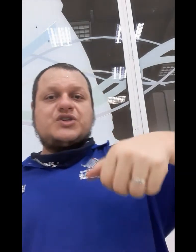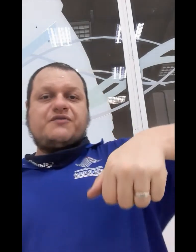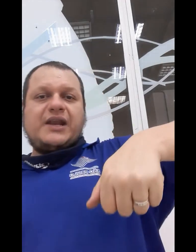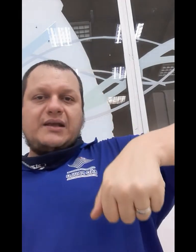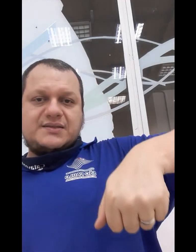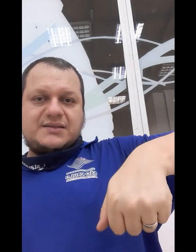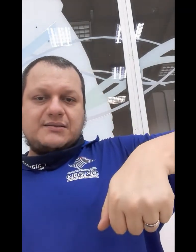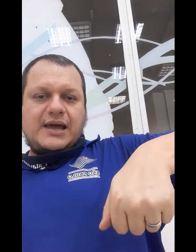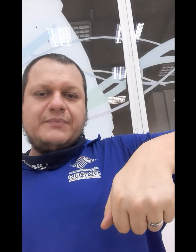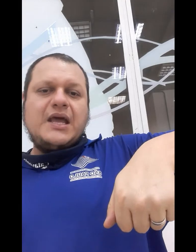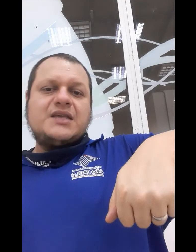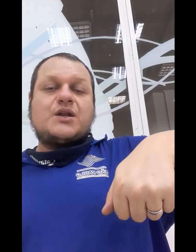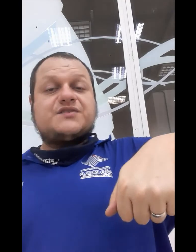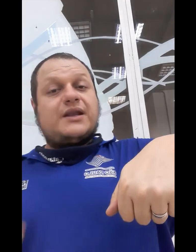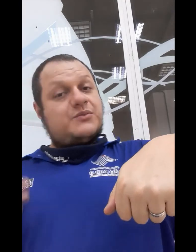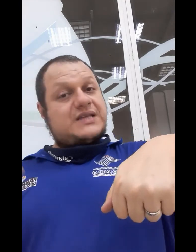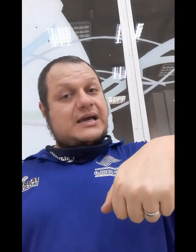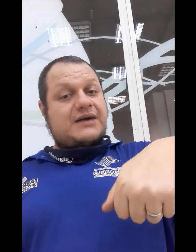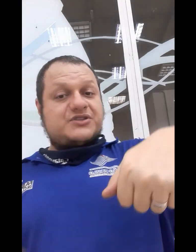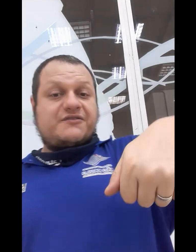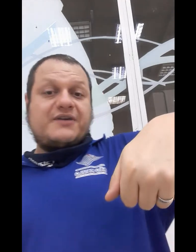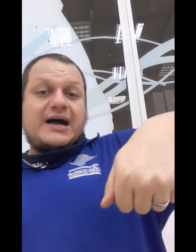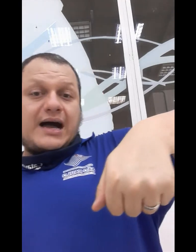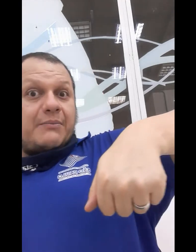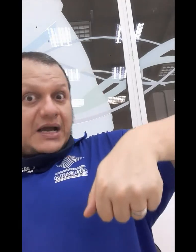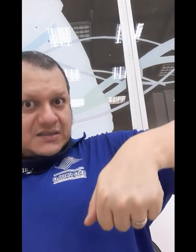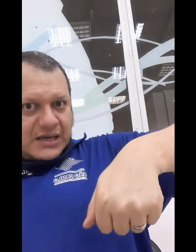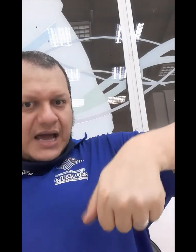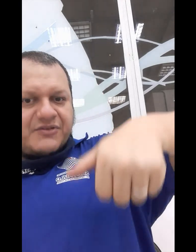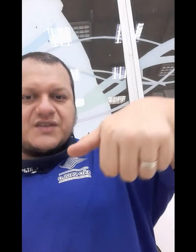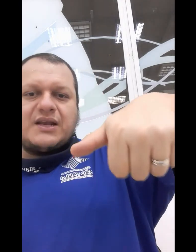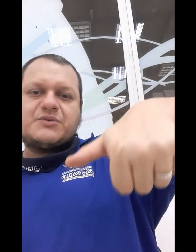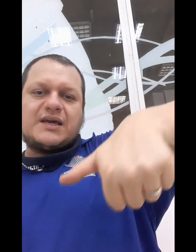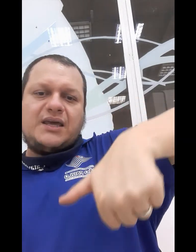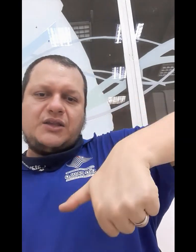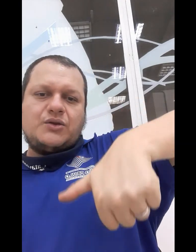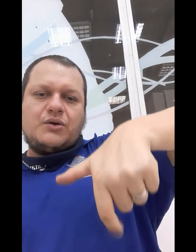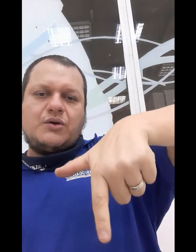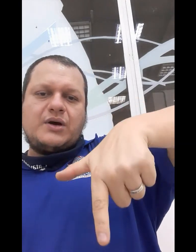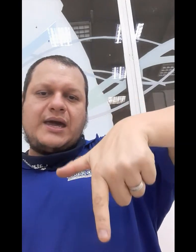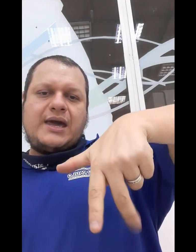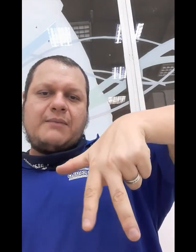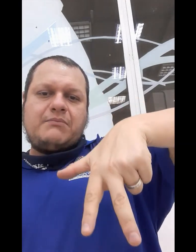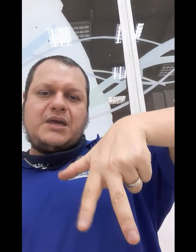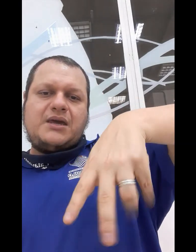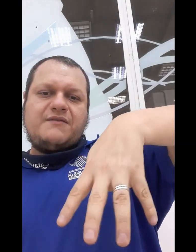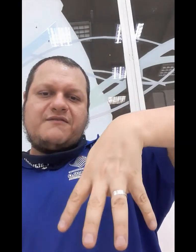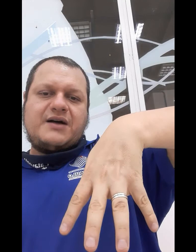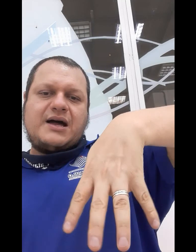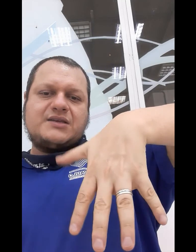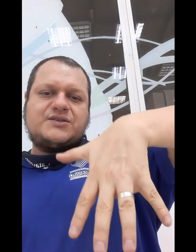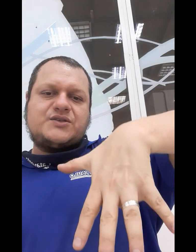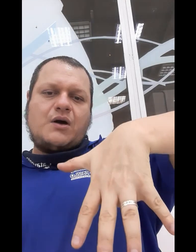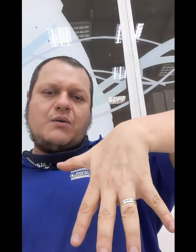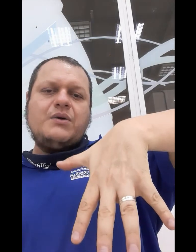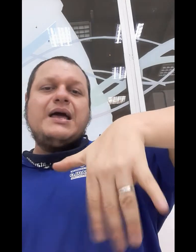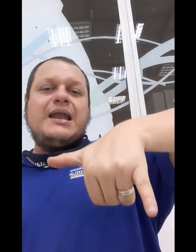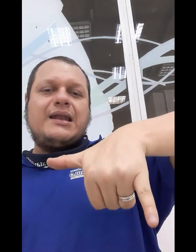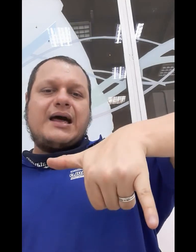diferentes, né? Se nós falamos em clave de fá a mais grave, nós falamos aqui, do, ré, mi, fa, sol, la